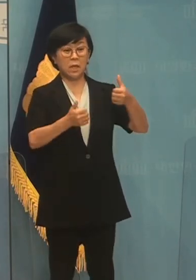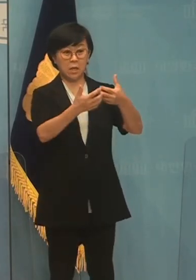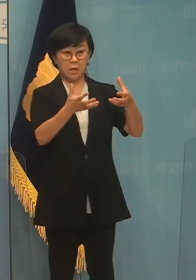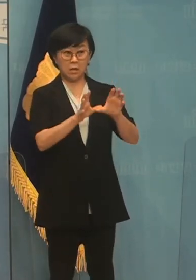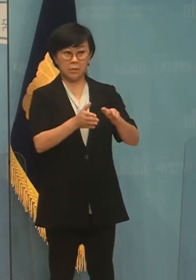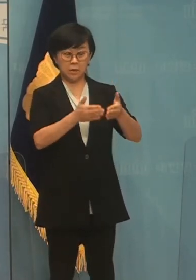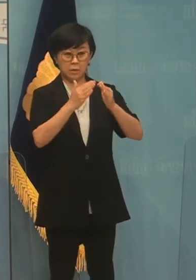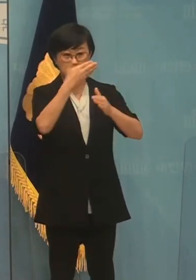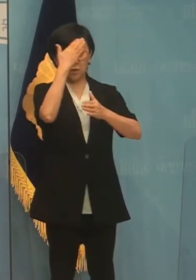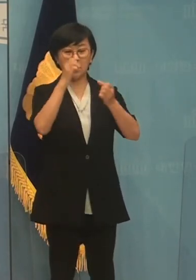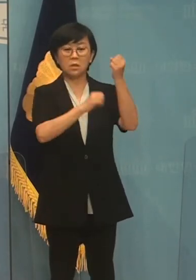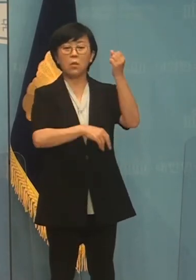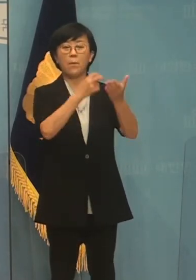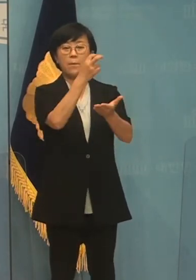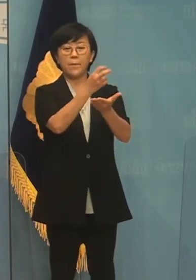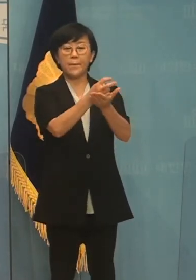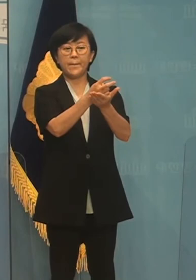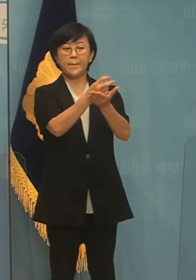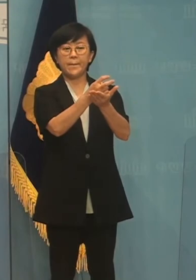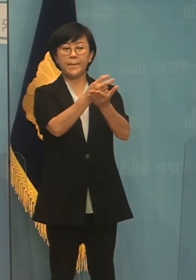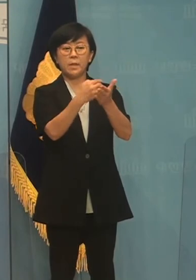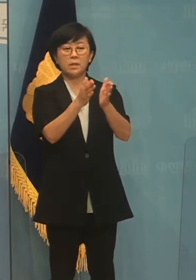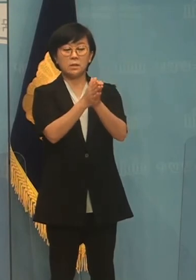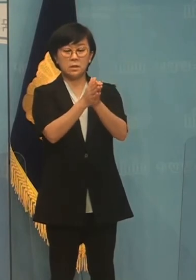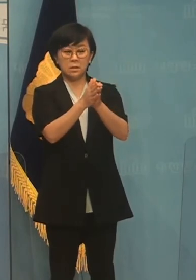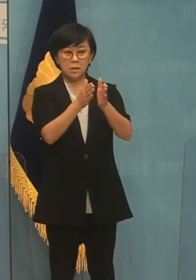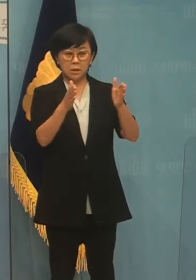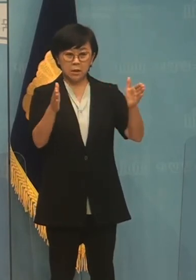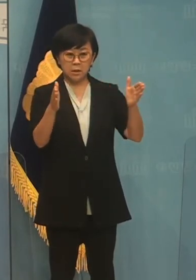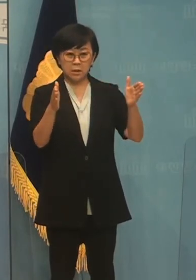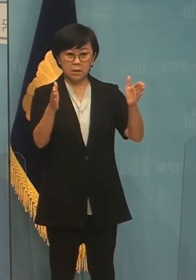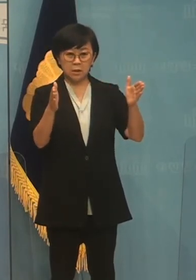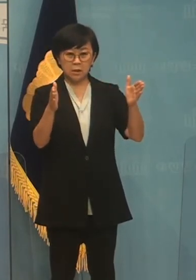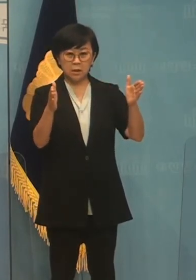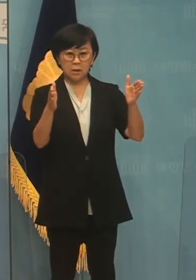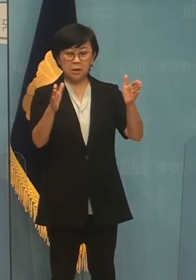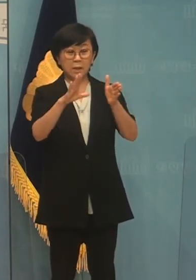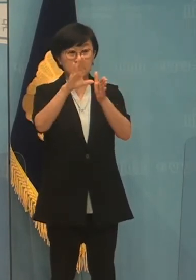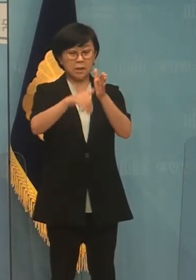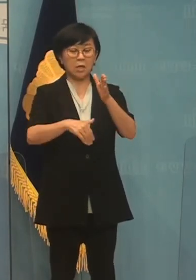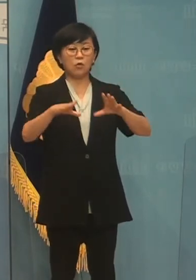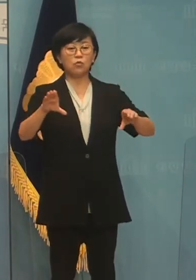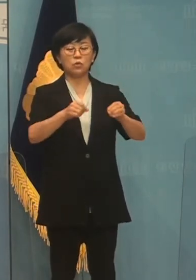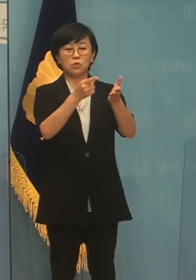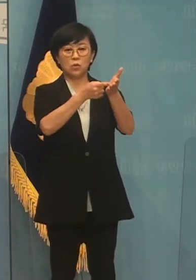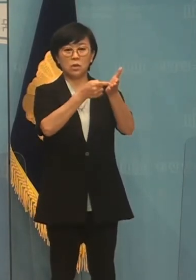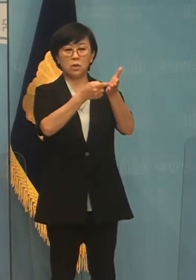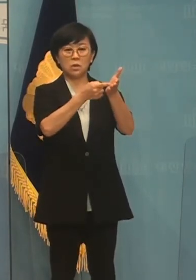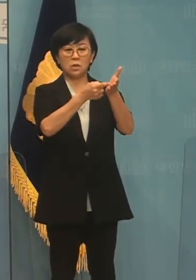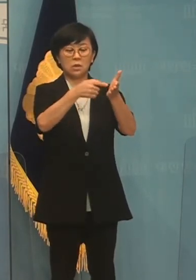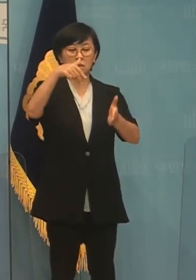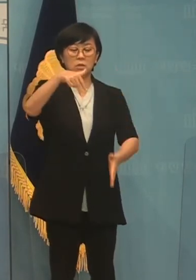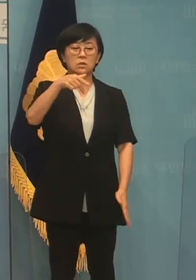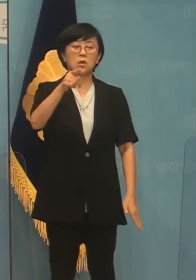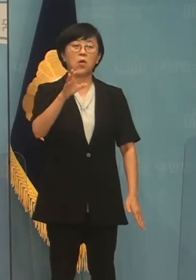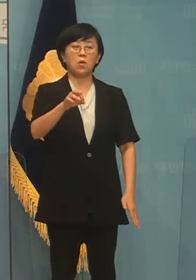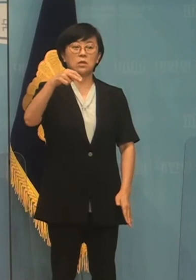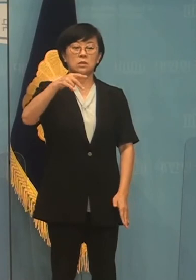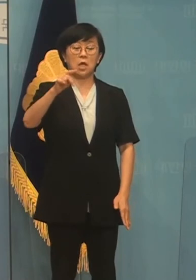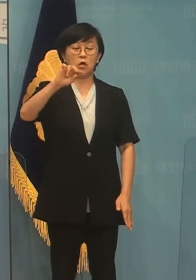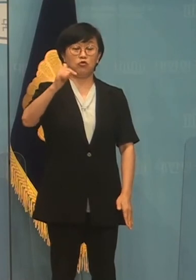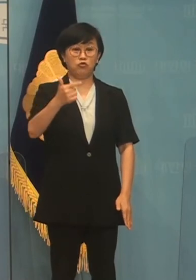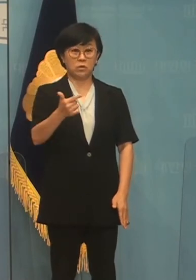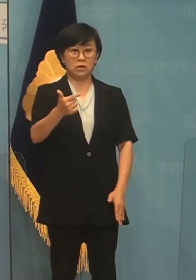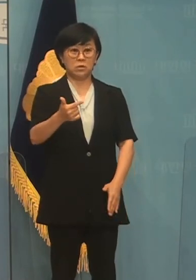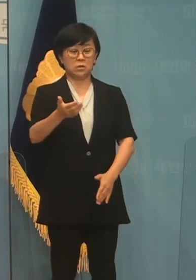하여 청년기본법을 시행시켜주신 당시 국무총리이신 정규혁연 전 총리